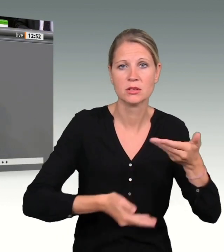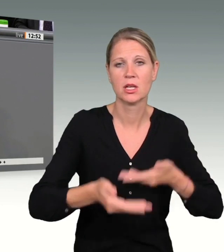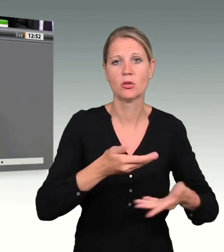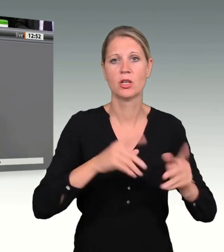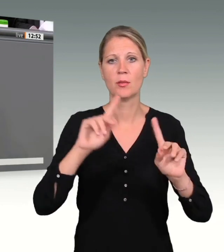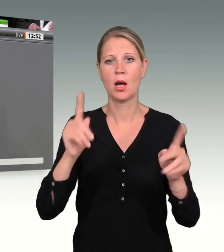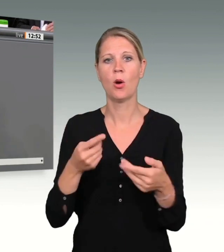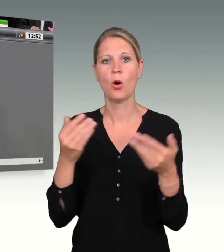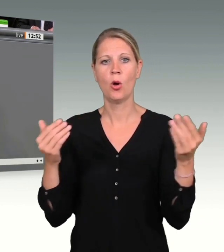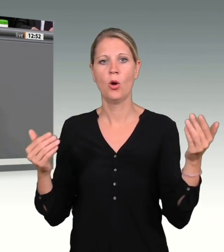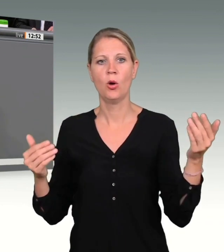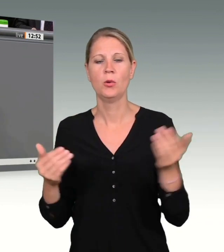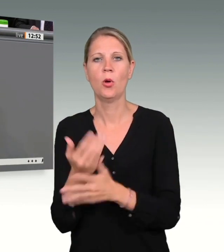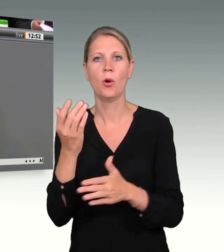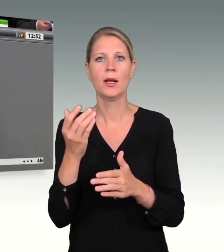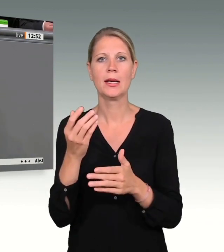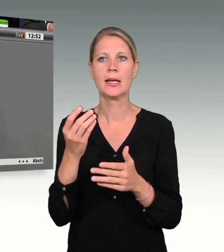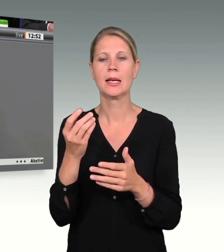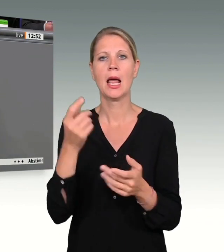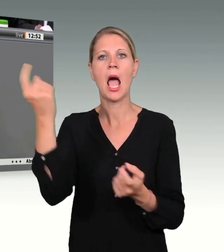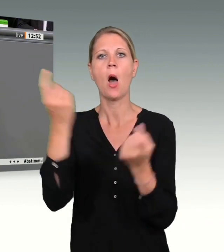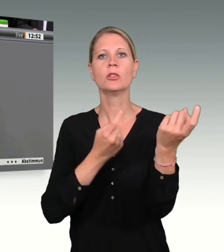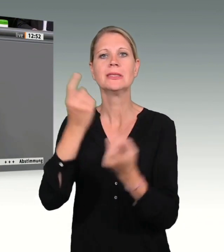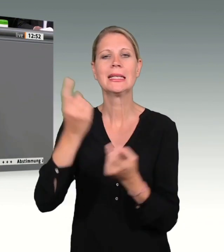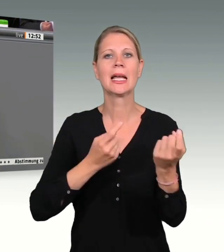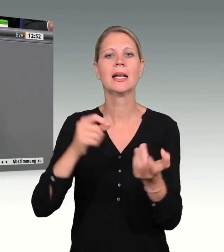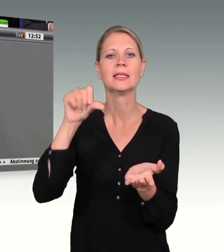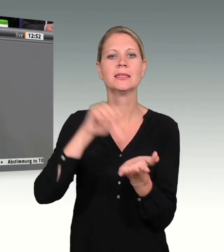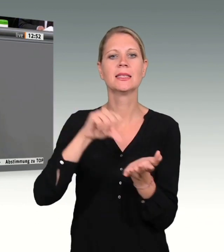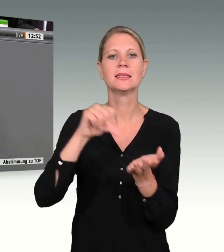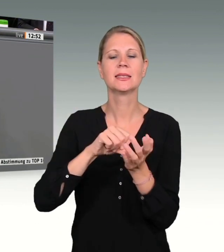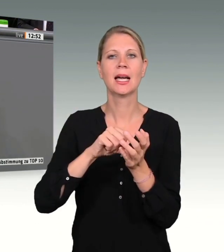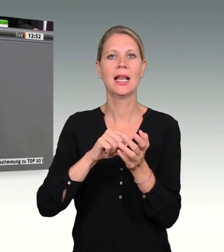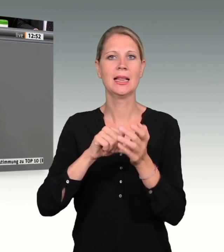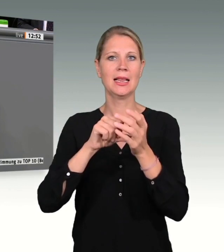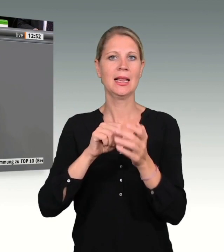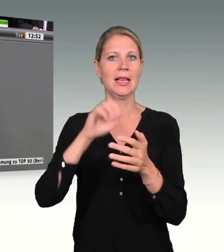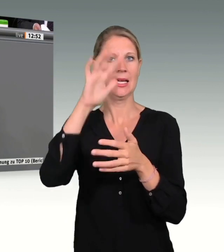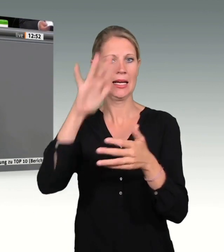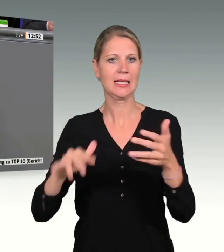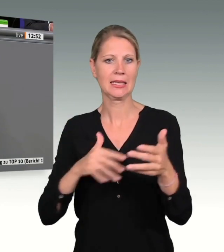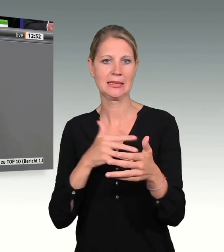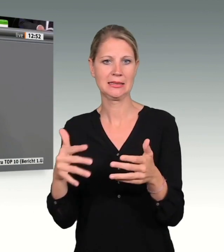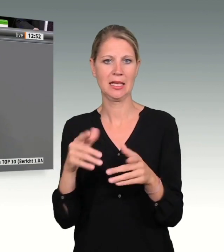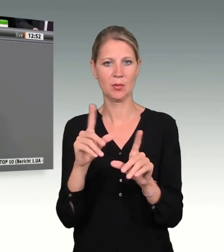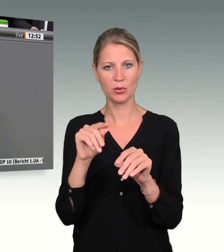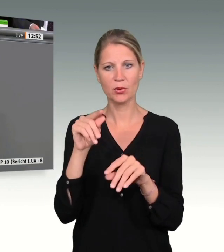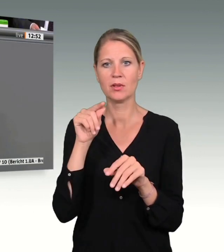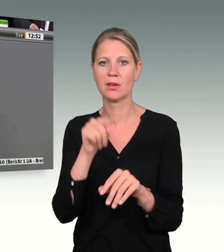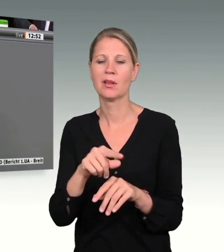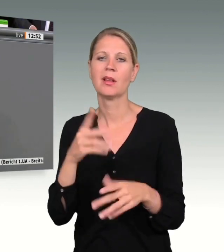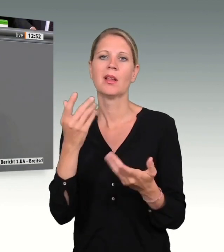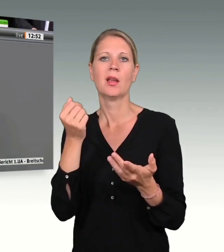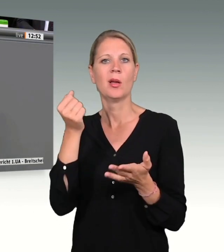dass die Ausländerbehörden bei aufenthaltsbeendigten Maßnahmen stärker von ihrem Befugnissen Gebrauch machen und wir Gefährder auch schneller